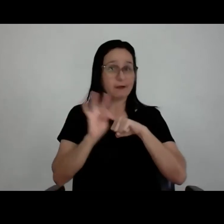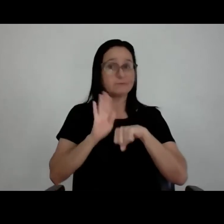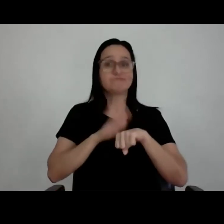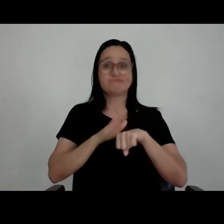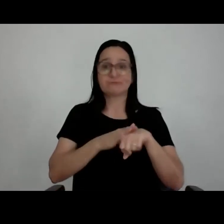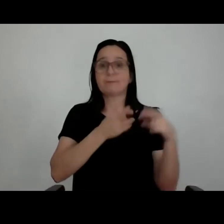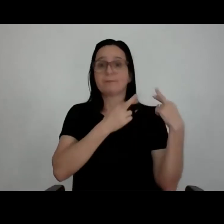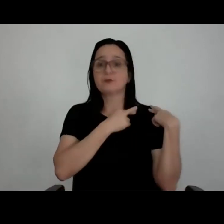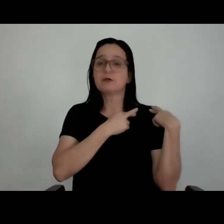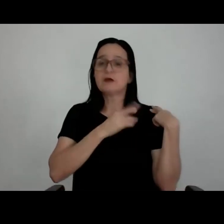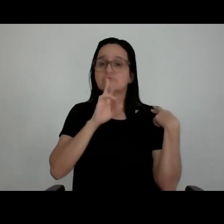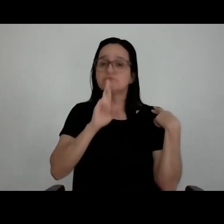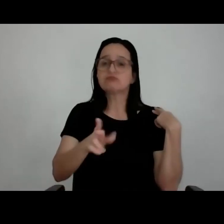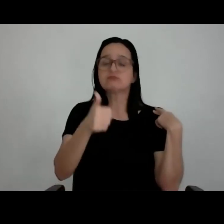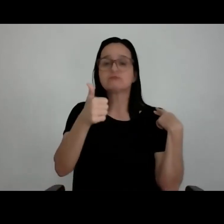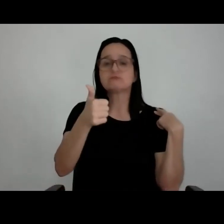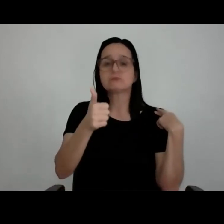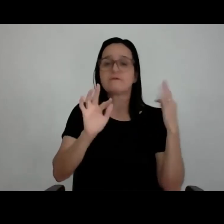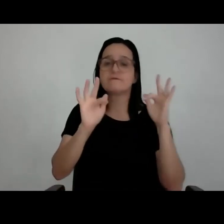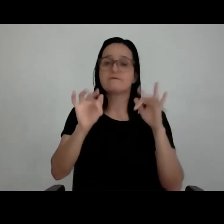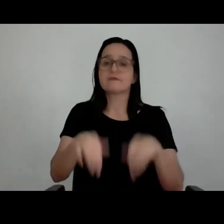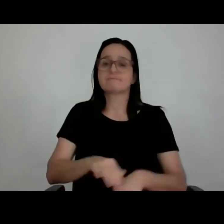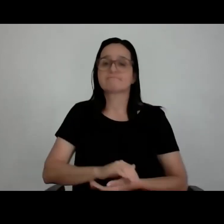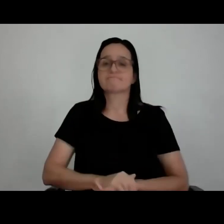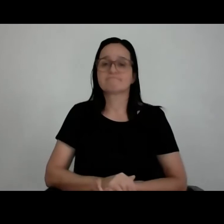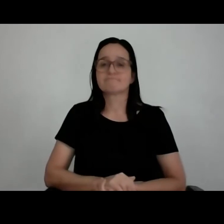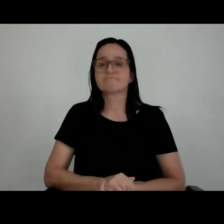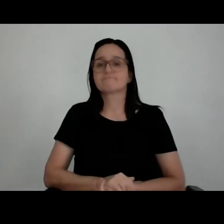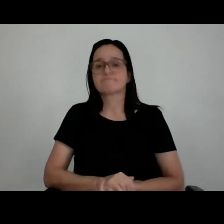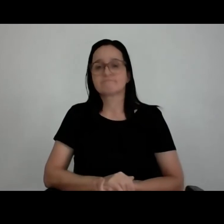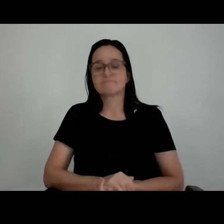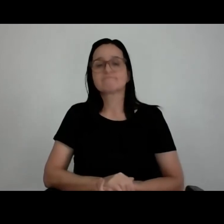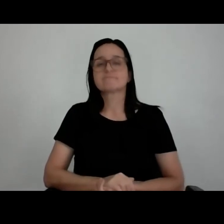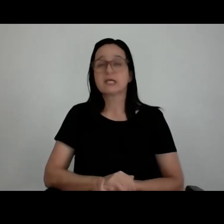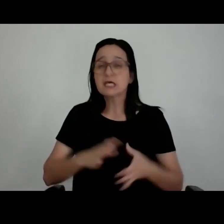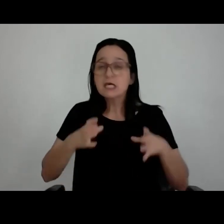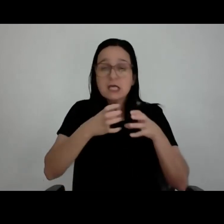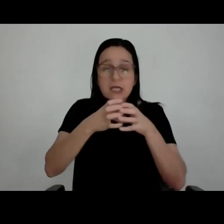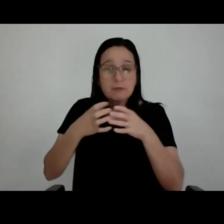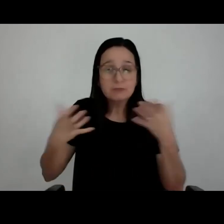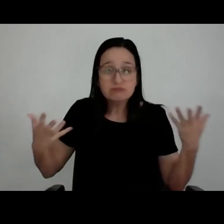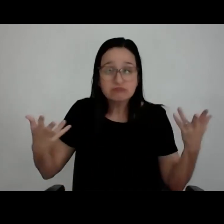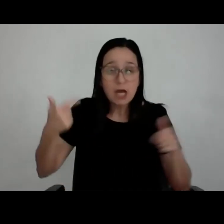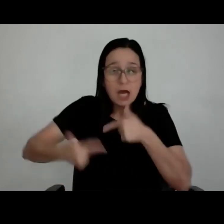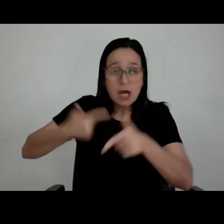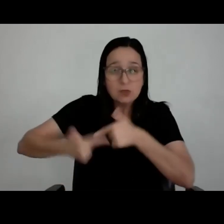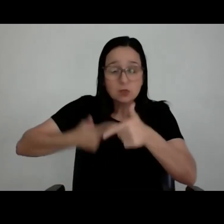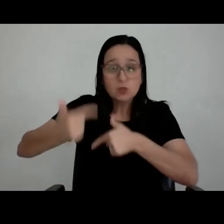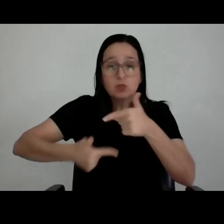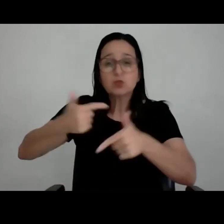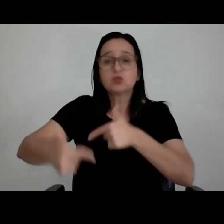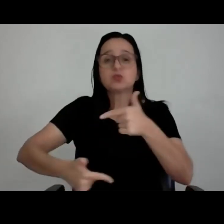garantia do resultado final. Tudo isso moveu uma equipe enorme para que isso dê certo. Então, se eu falar em